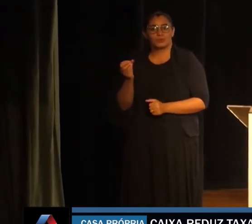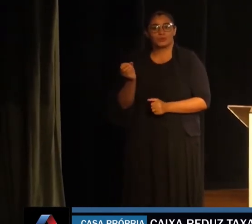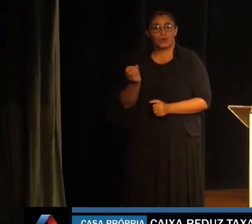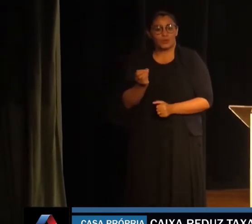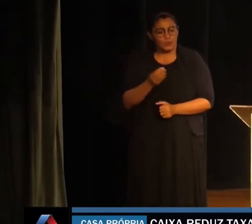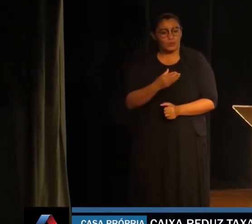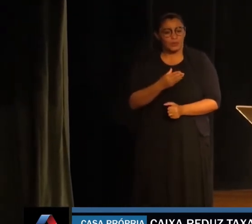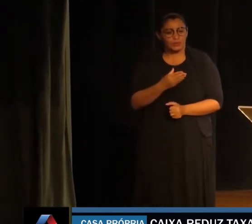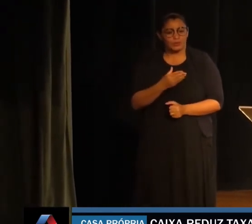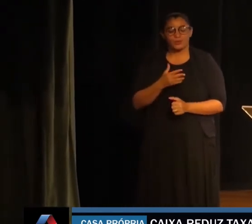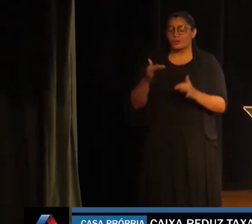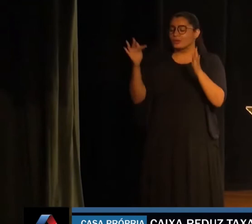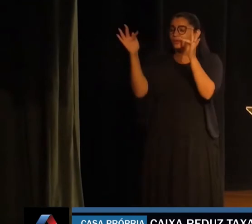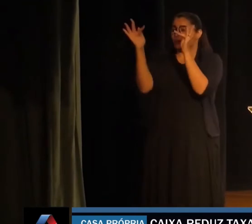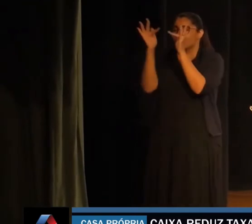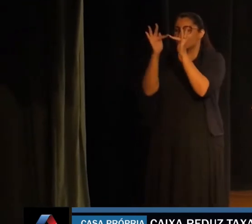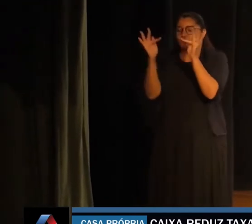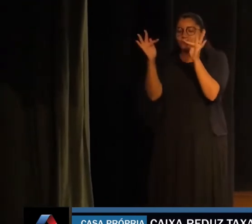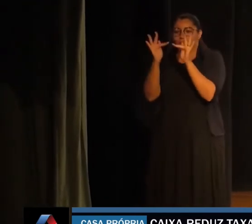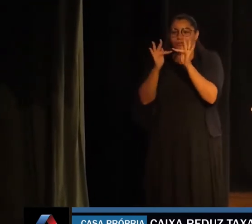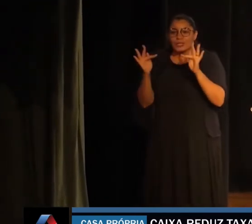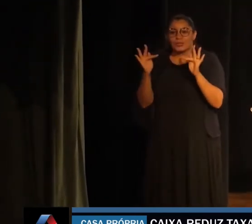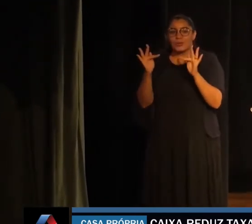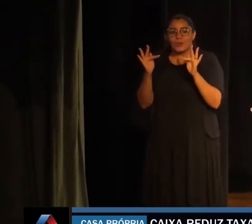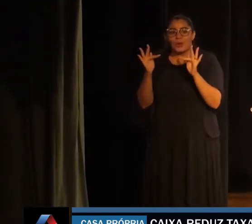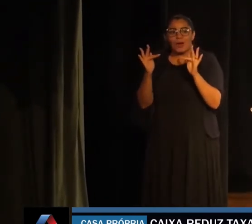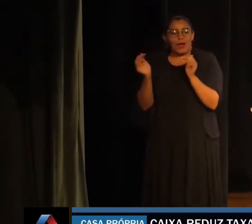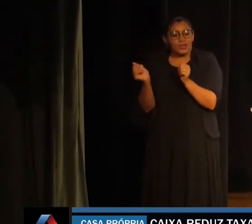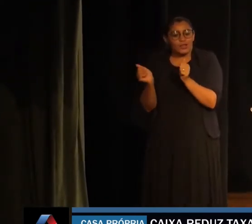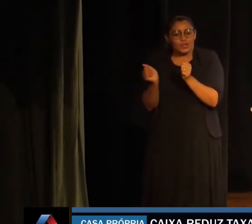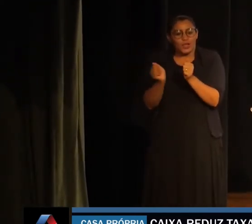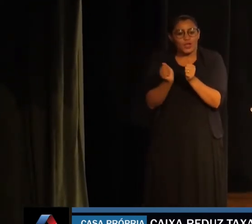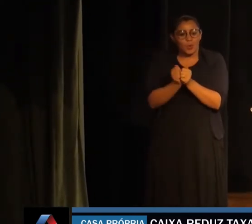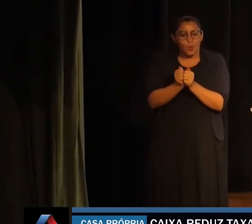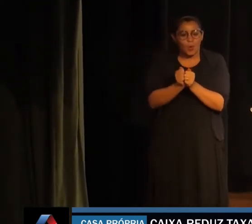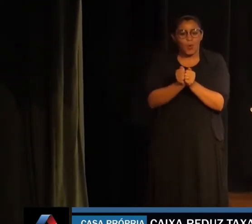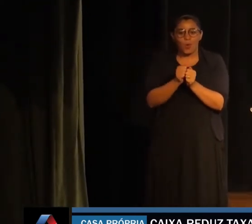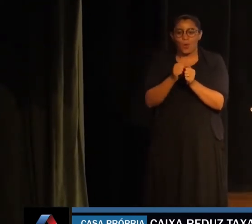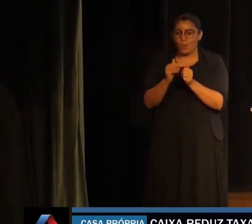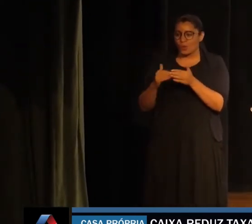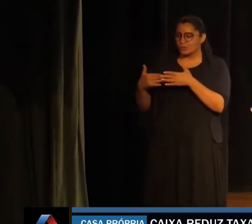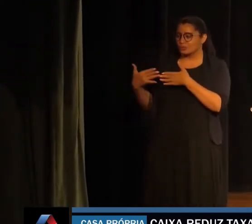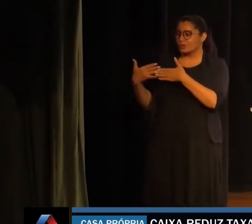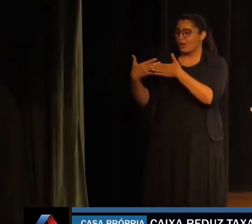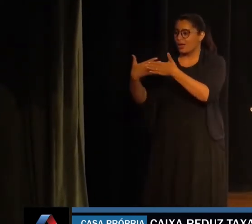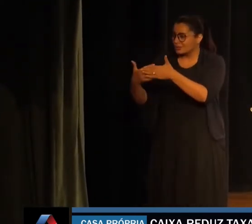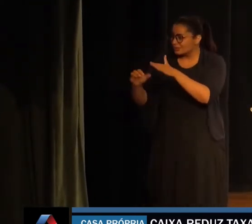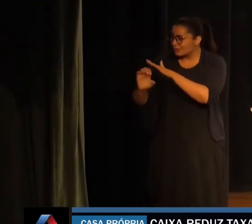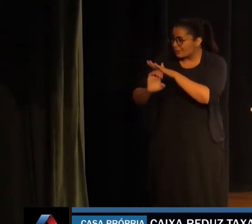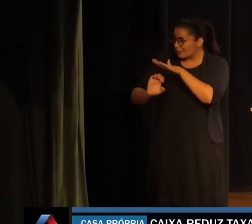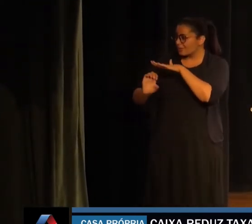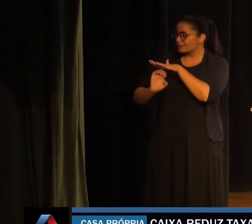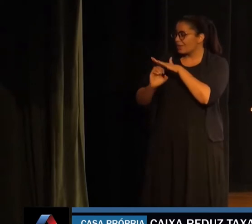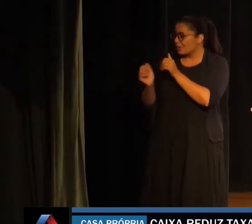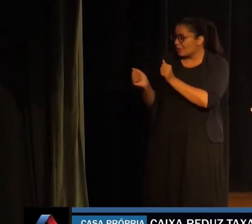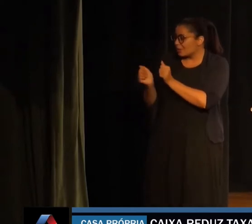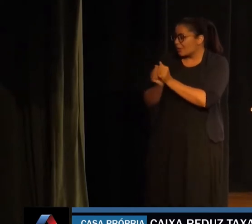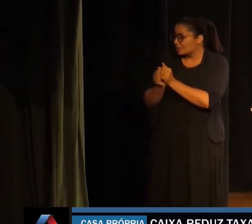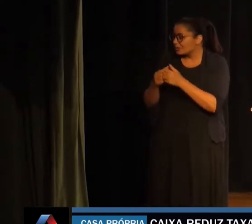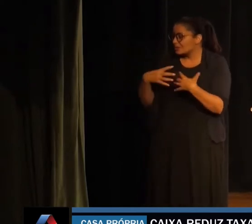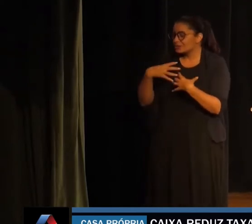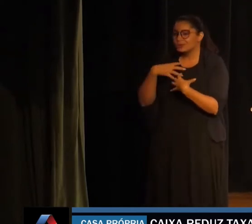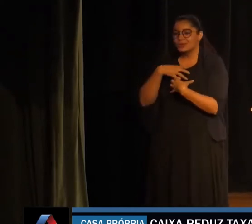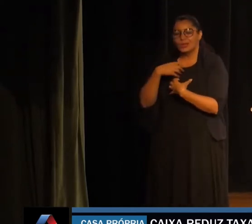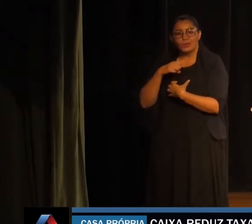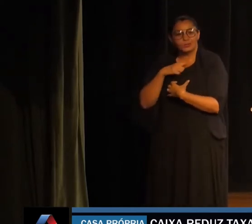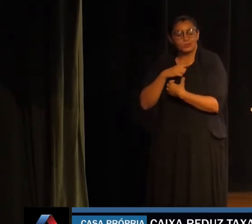novo uma felicidade enorme, até da aproximação que a gente teve das empresas, o que eu sentia é que a gente